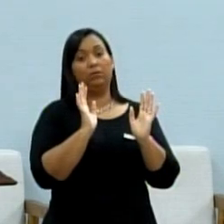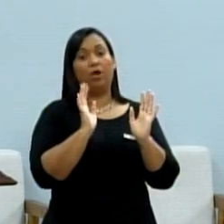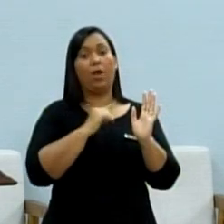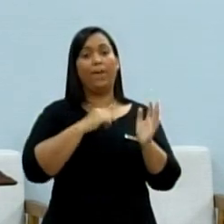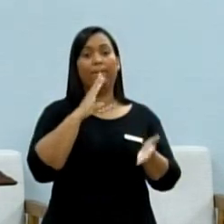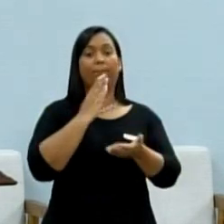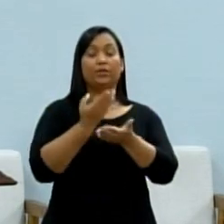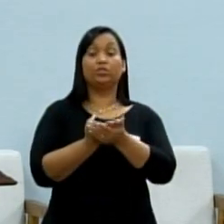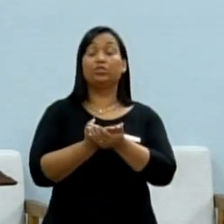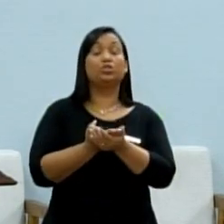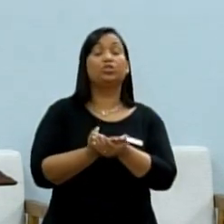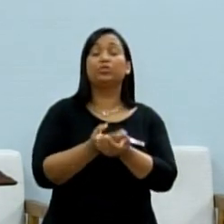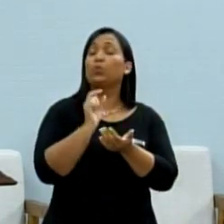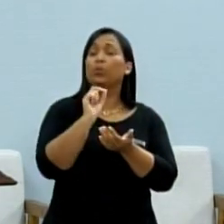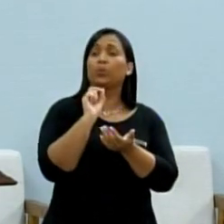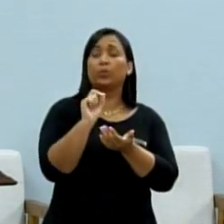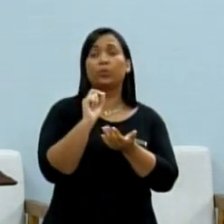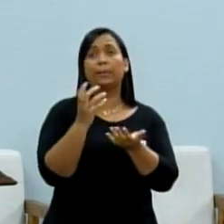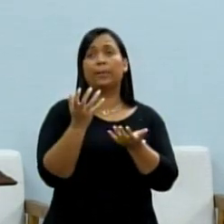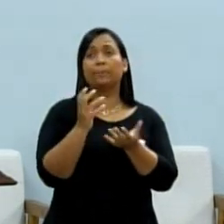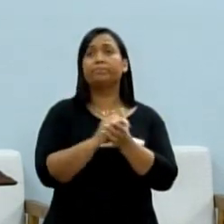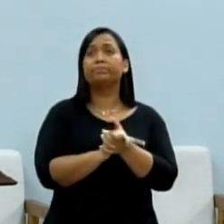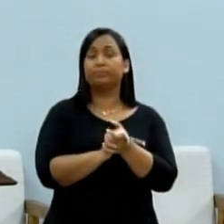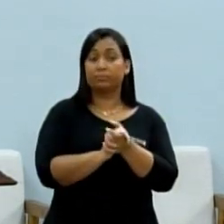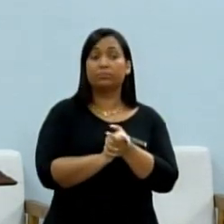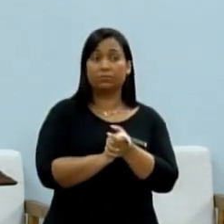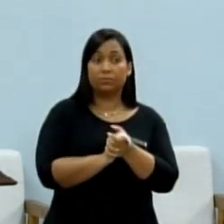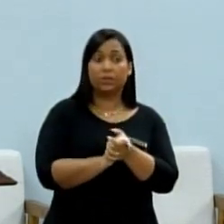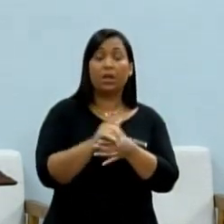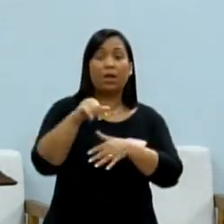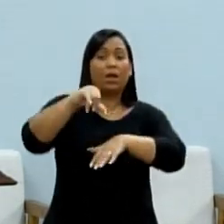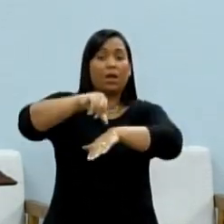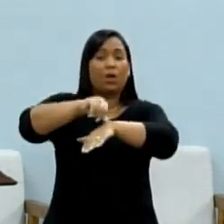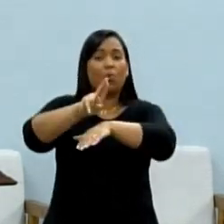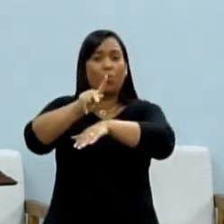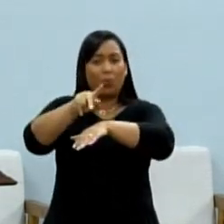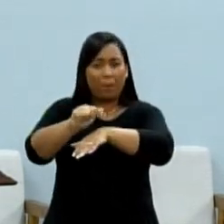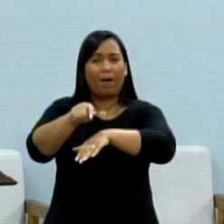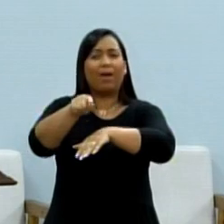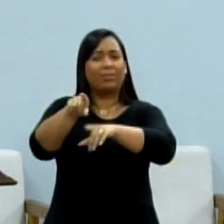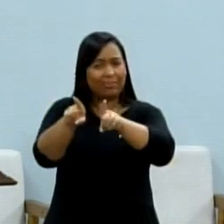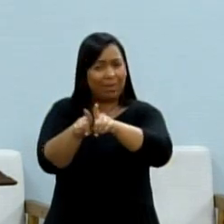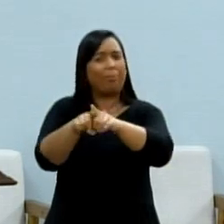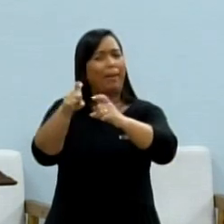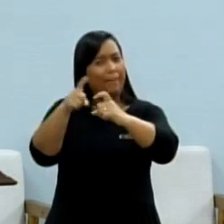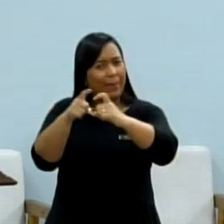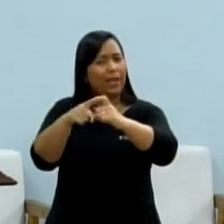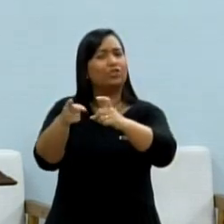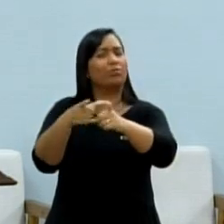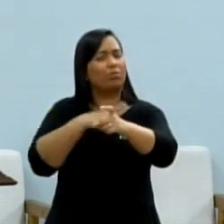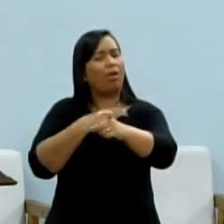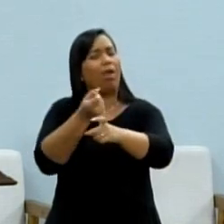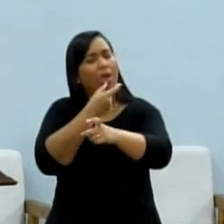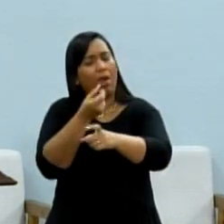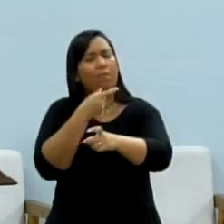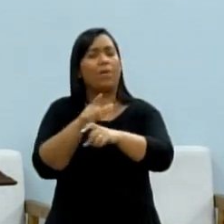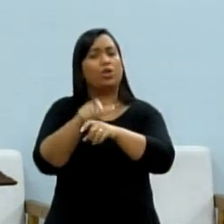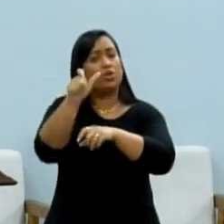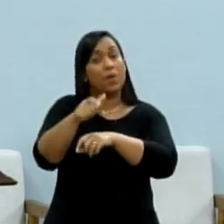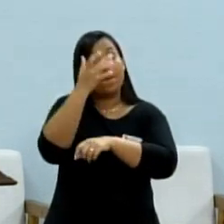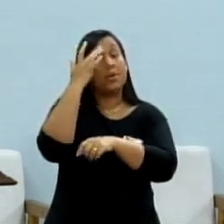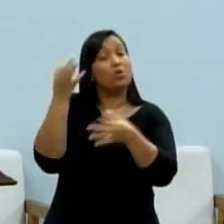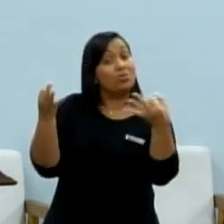solicitar para que, no mínimo, UPAs da zona norte também tenha um médico, tenha o soro, tenha pessoas